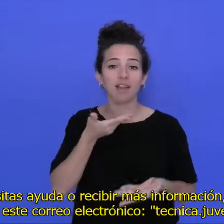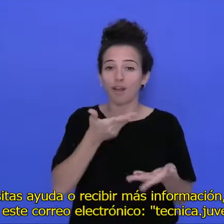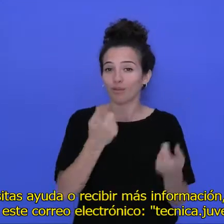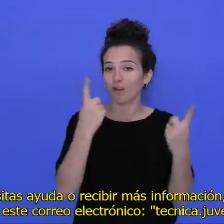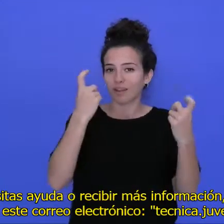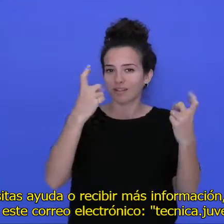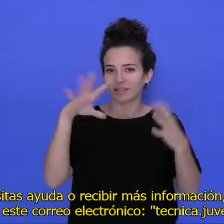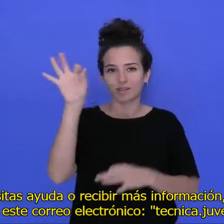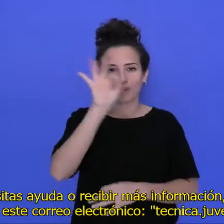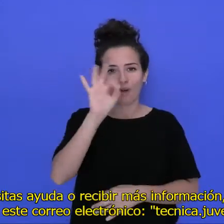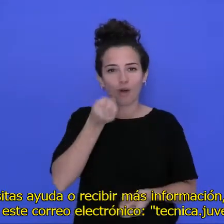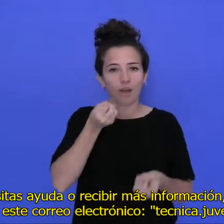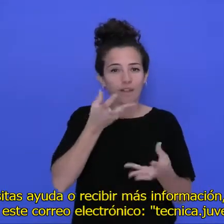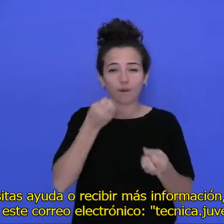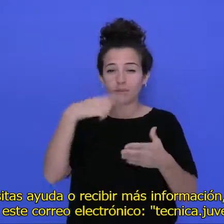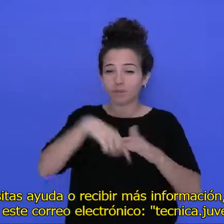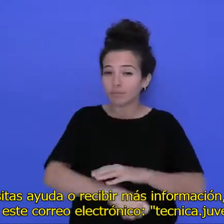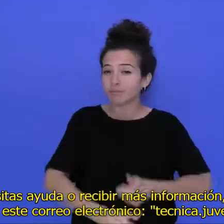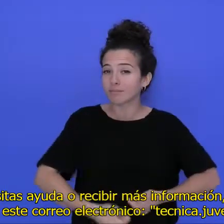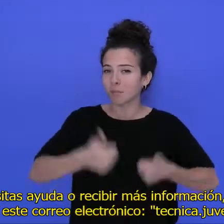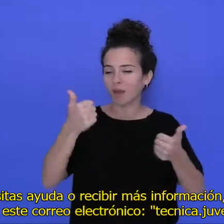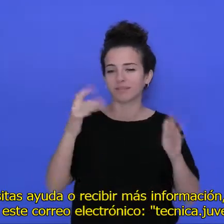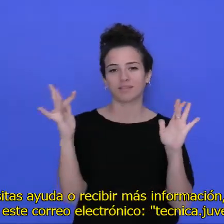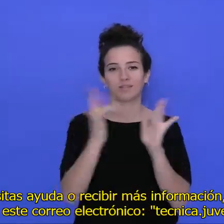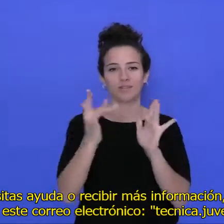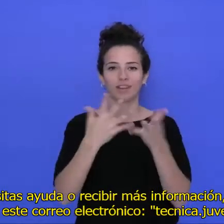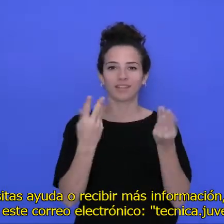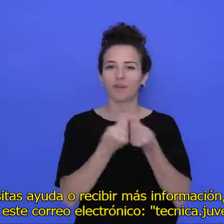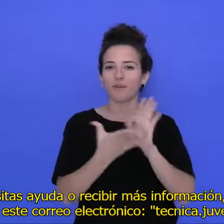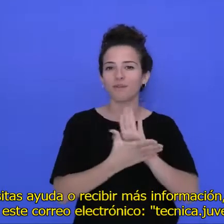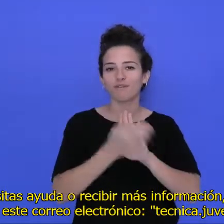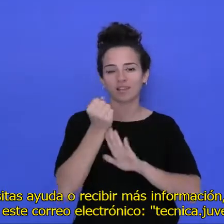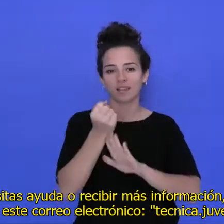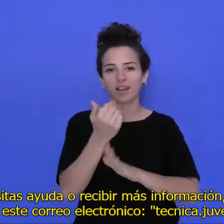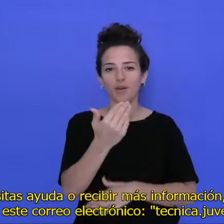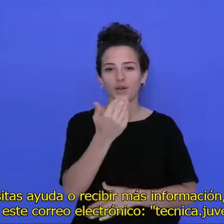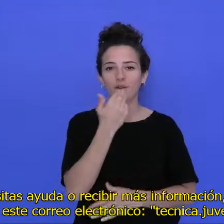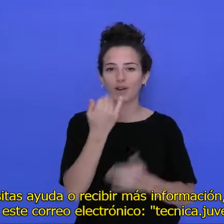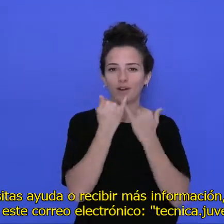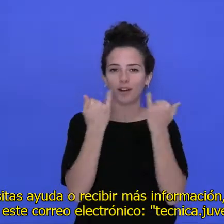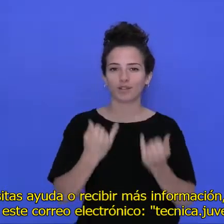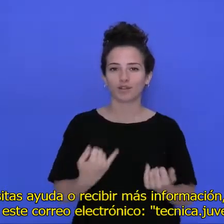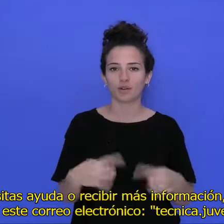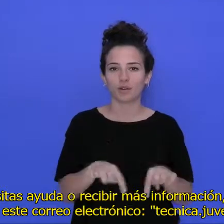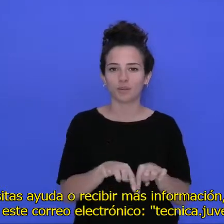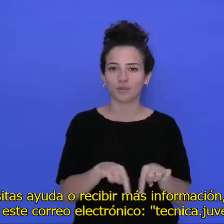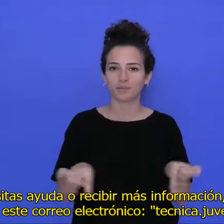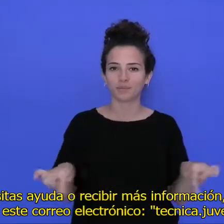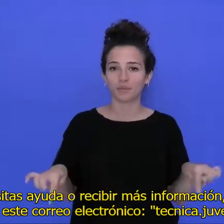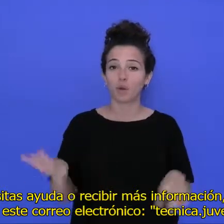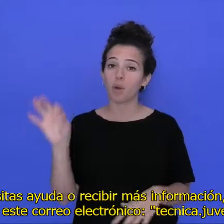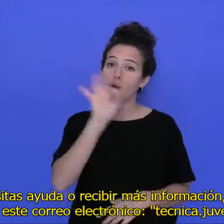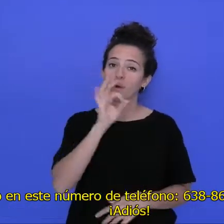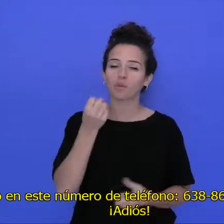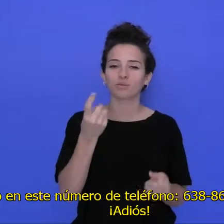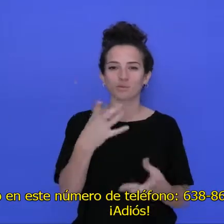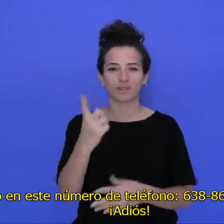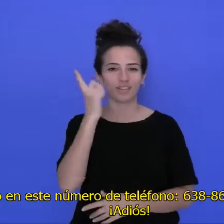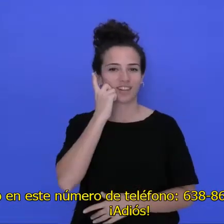Si necesitas ayuda o recibir más información, contacta con la FASICAN en este correo electrónico o en este número de